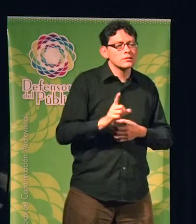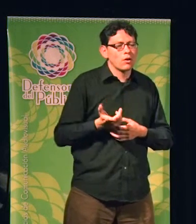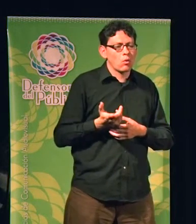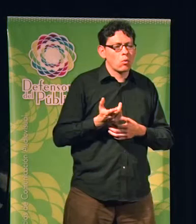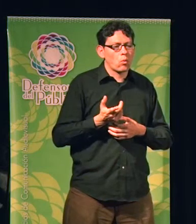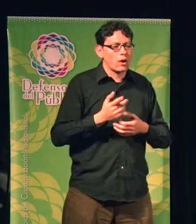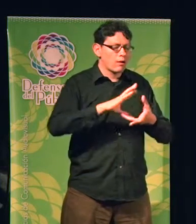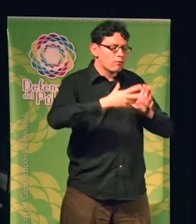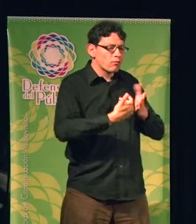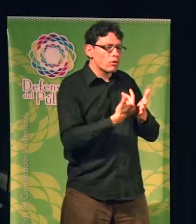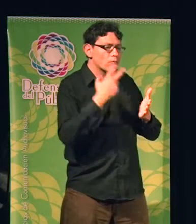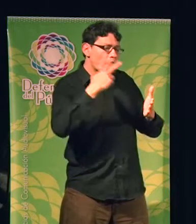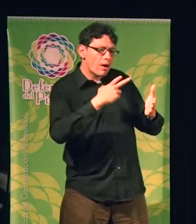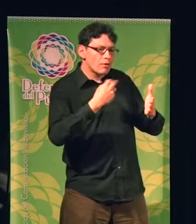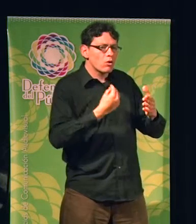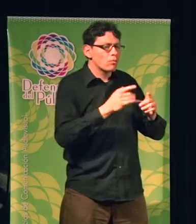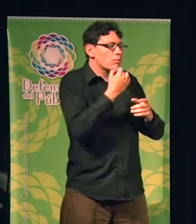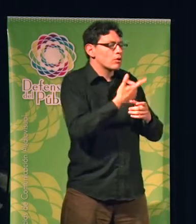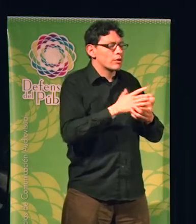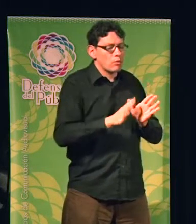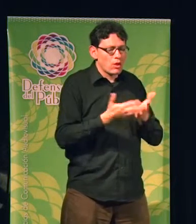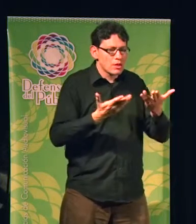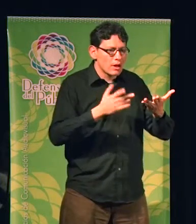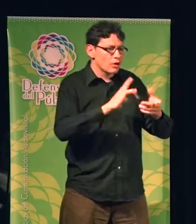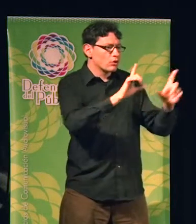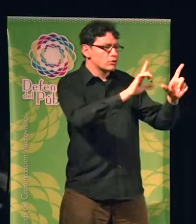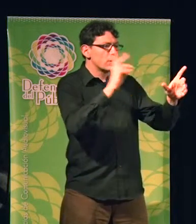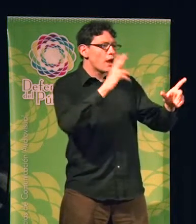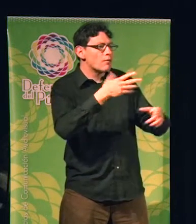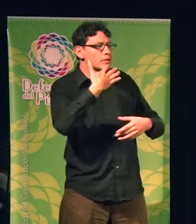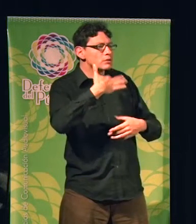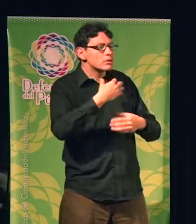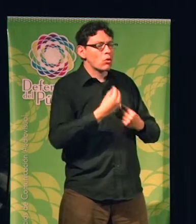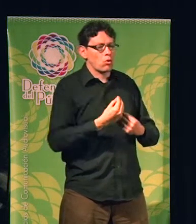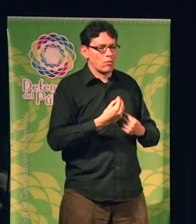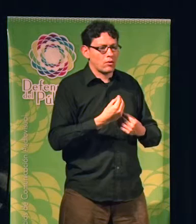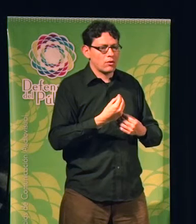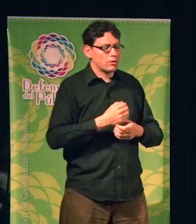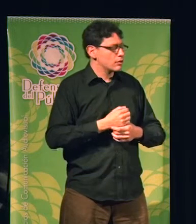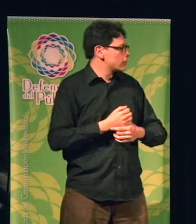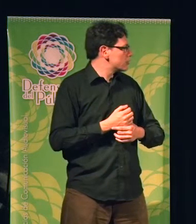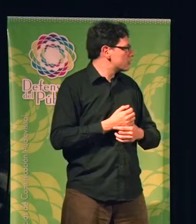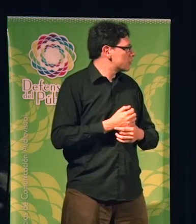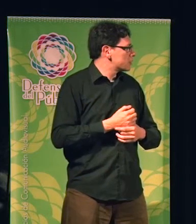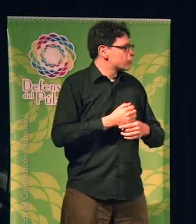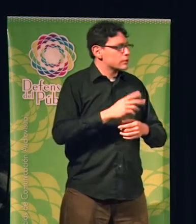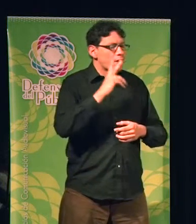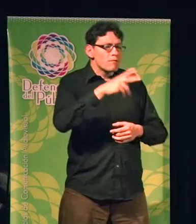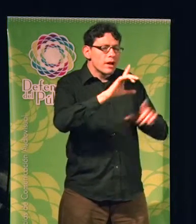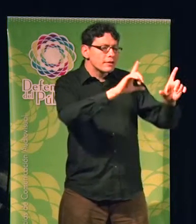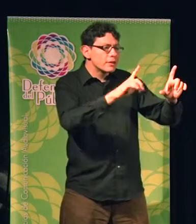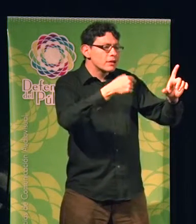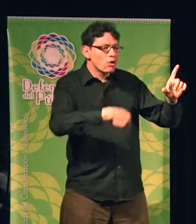quiere consumir ciencia, quiere ver noticias por la tele vinculadas a la ciencia, quiere